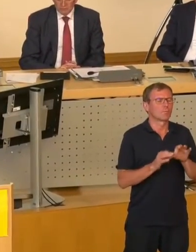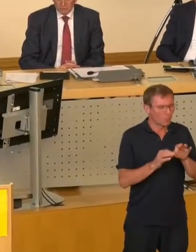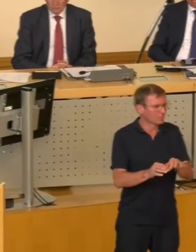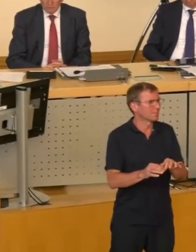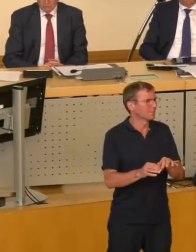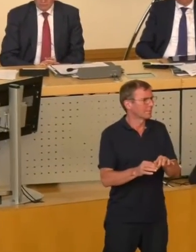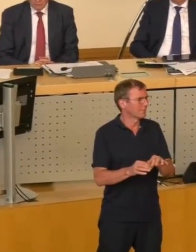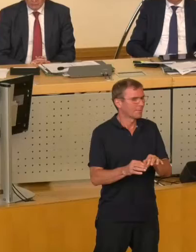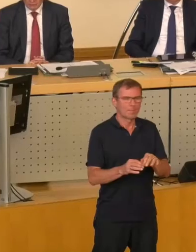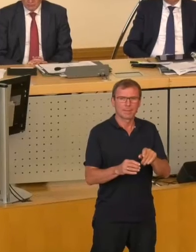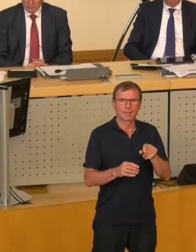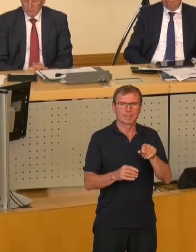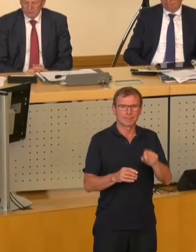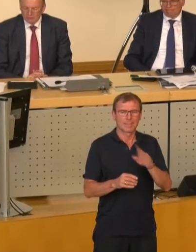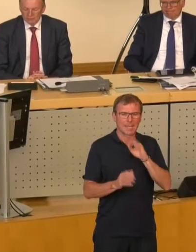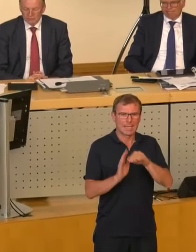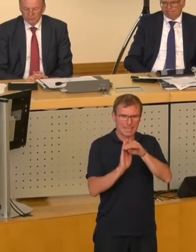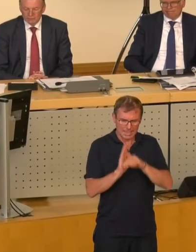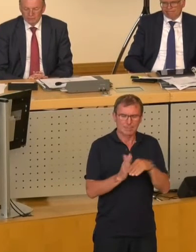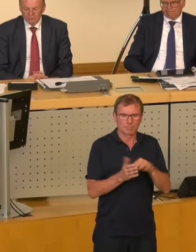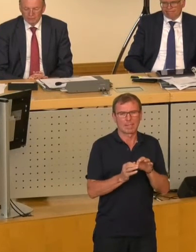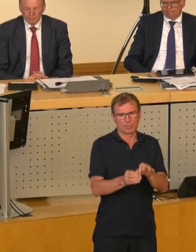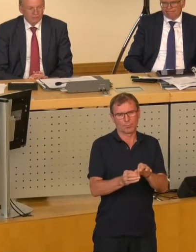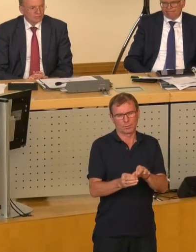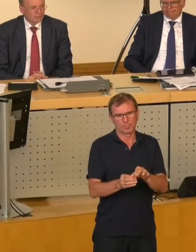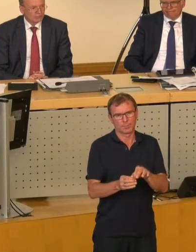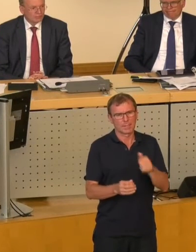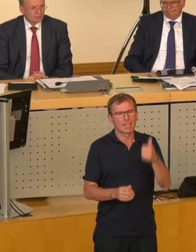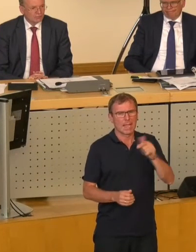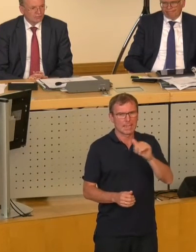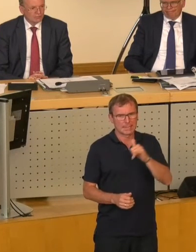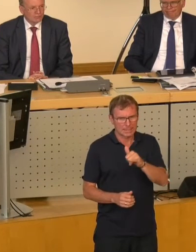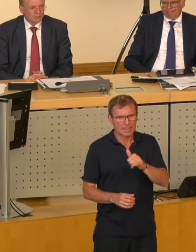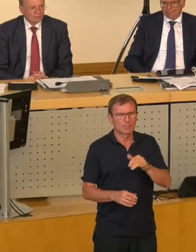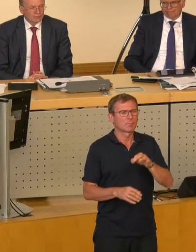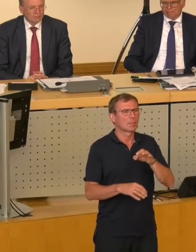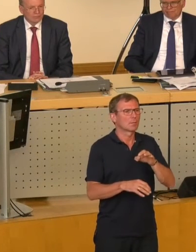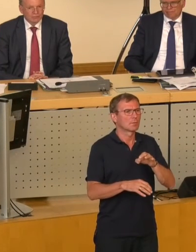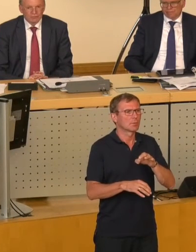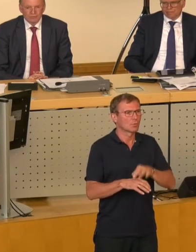jetzt die Rednerliste fortab zu arbeiten. Erst Herr Lichty, dann Herr Dr. Böhme-Kohn.